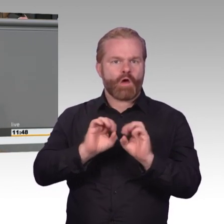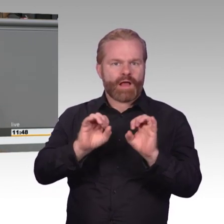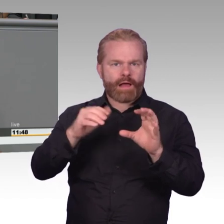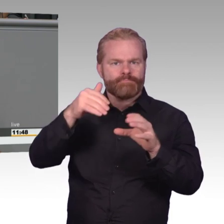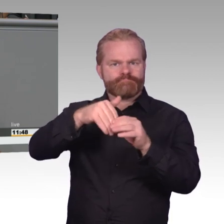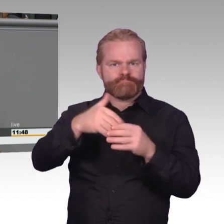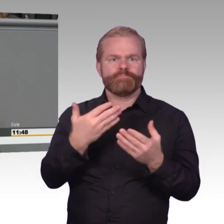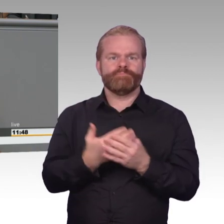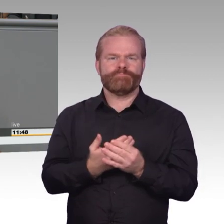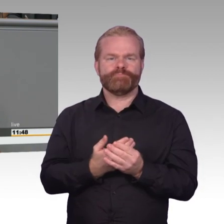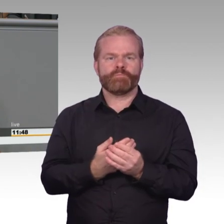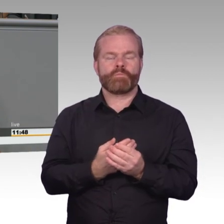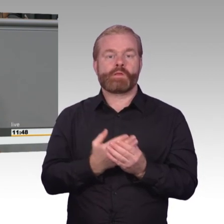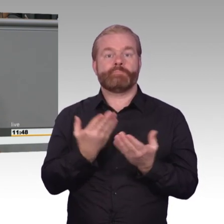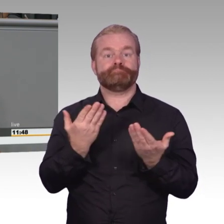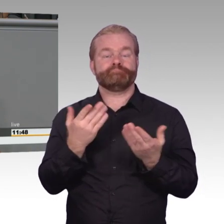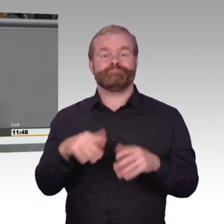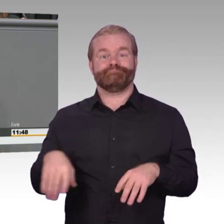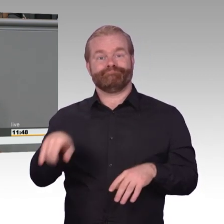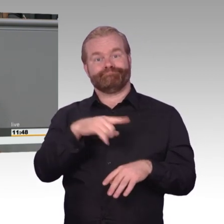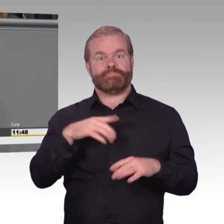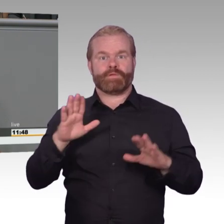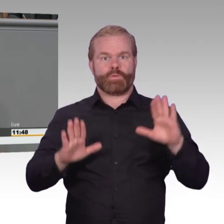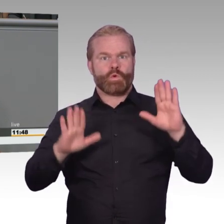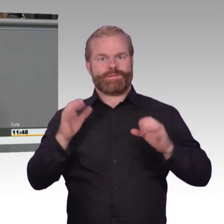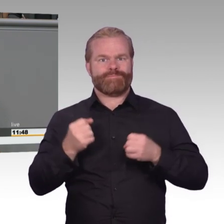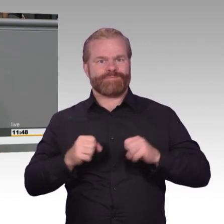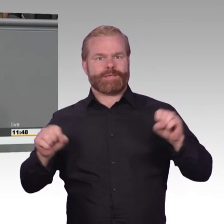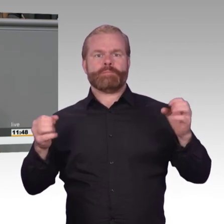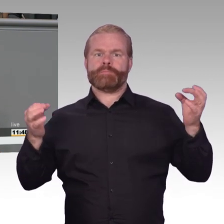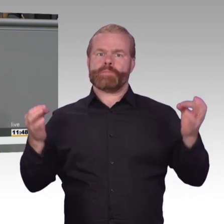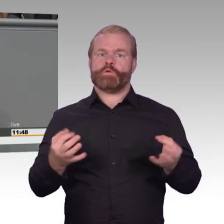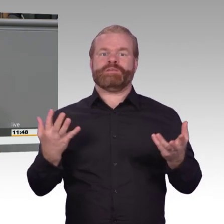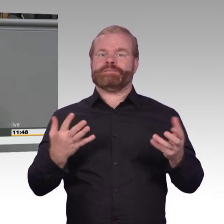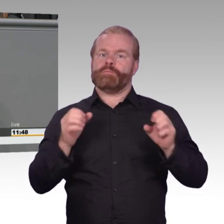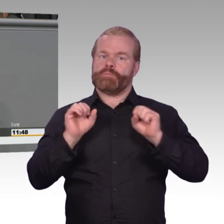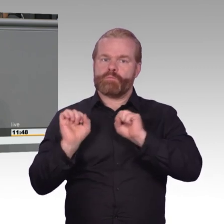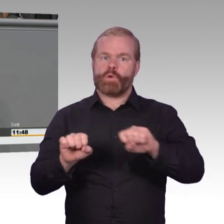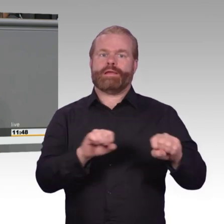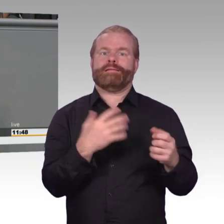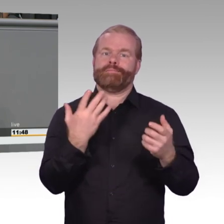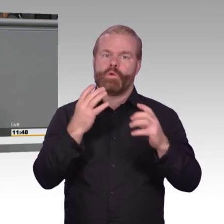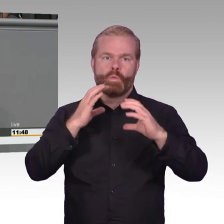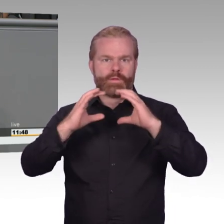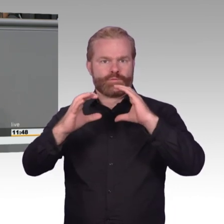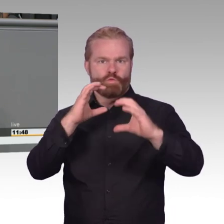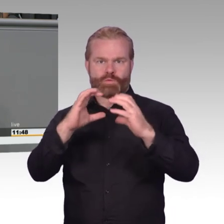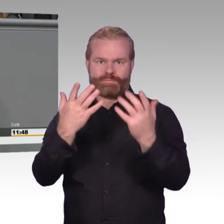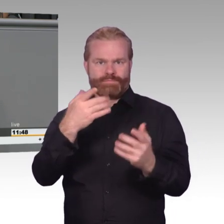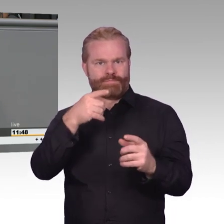die Verschlüsselung. Nur wer seine digitalen Nachrichten verschlüsselt, kann sicher sein, dass nur der Empfänger diese Nachrichten liest. Und der